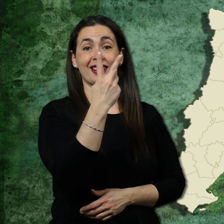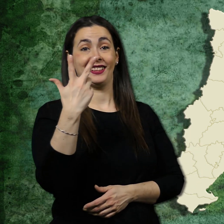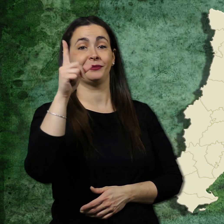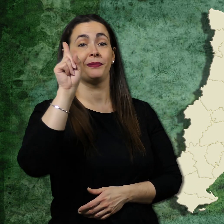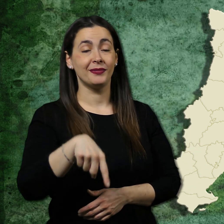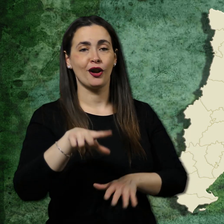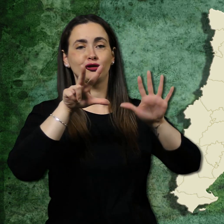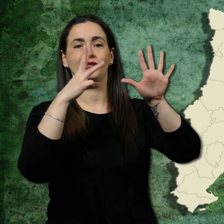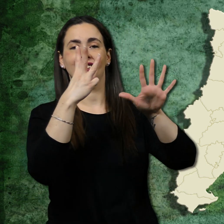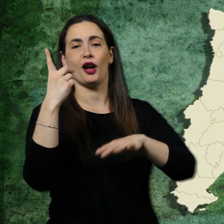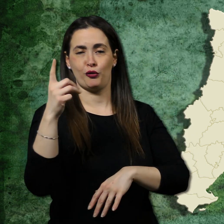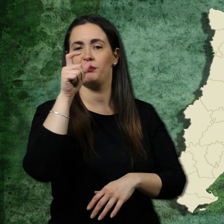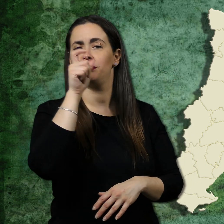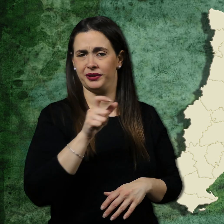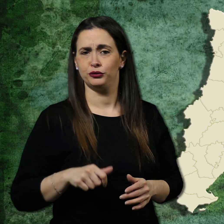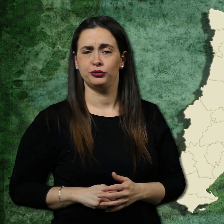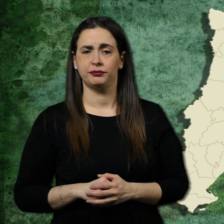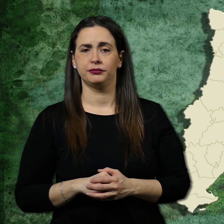23.831 habitants.